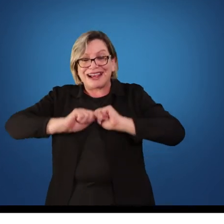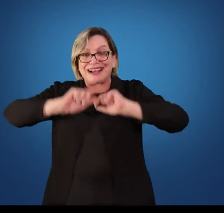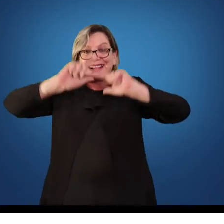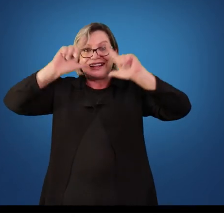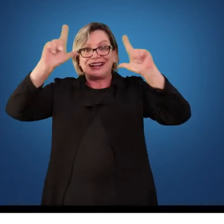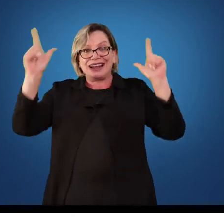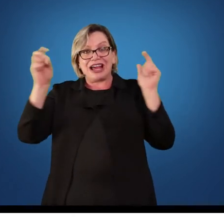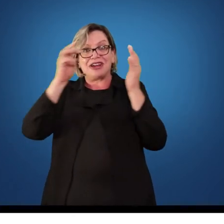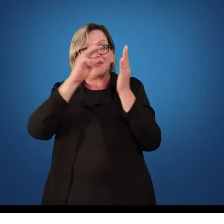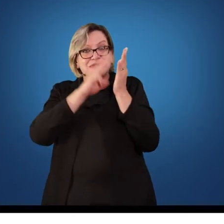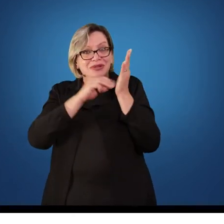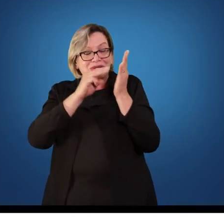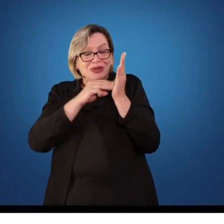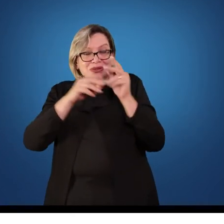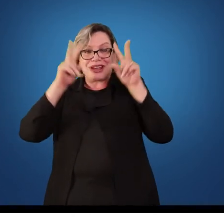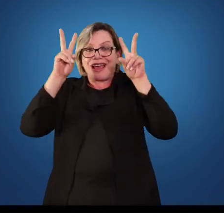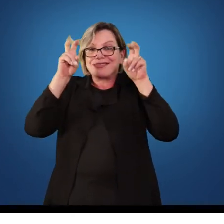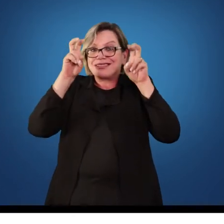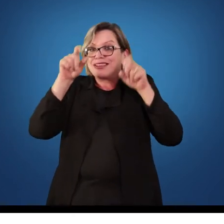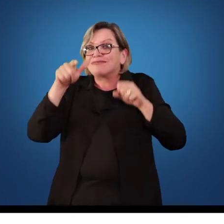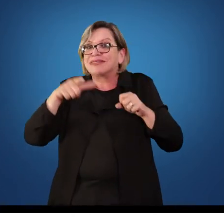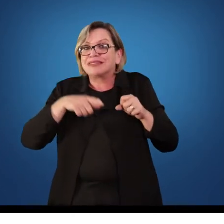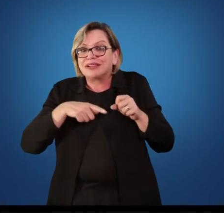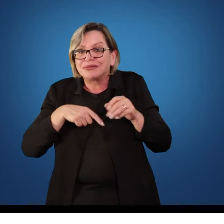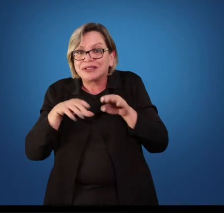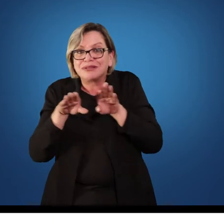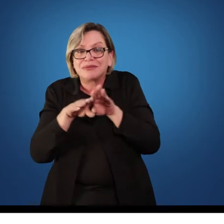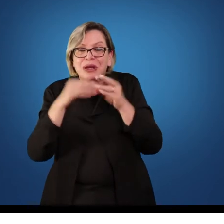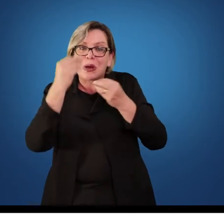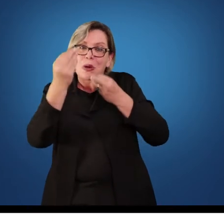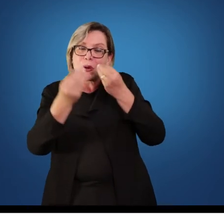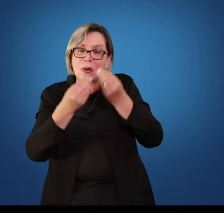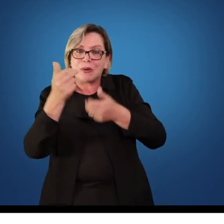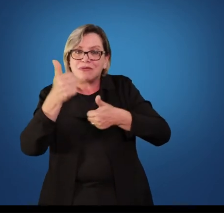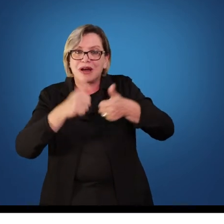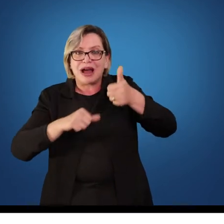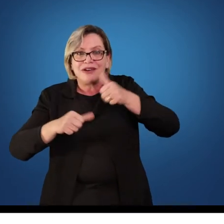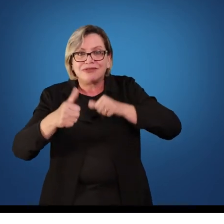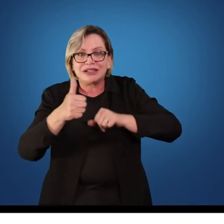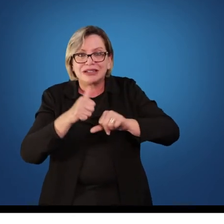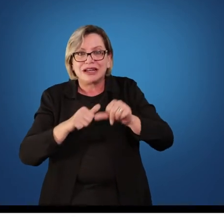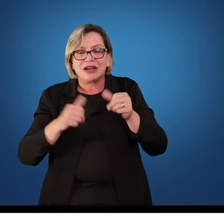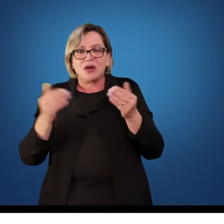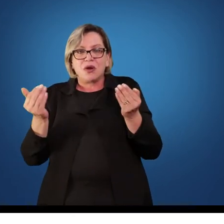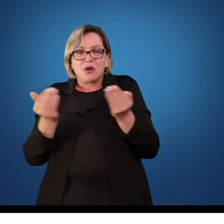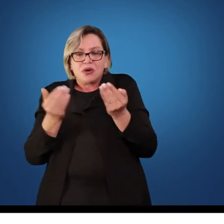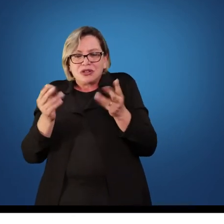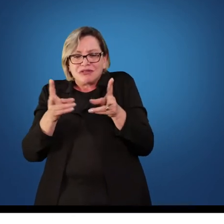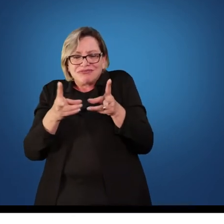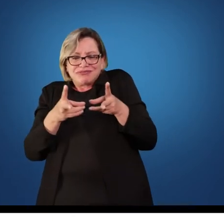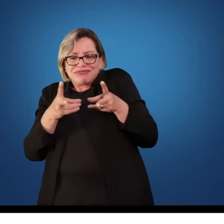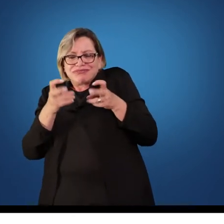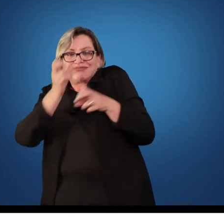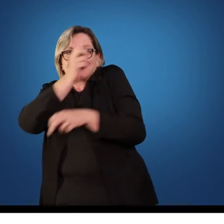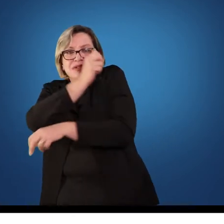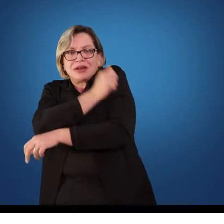conteúdos, e nós temos claro a nossa forma de avaliar. Então, nós, hoje, olhamos os nossos alunos não como uma pessoa que vai